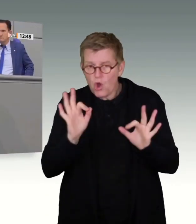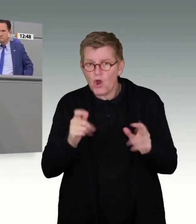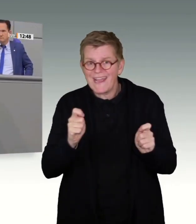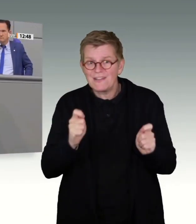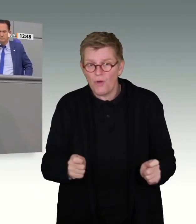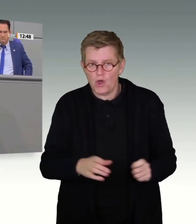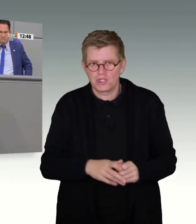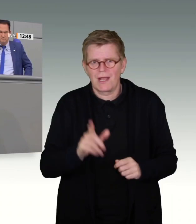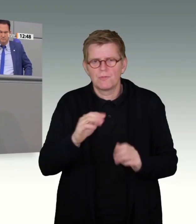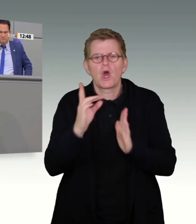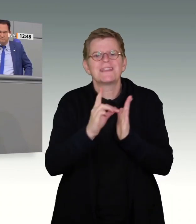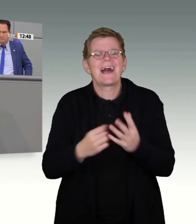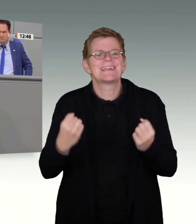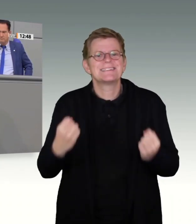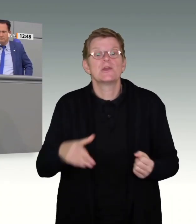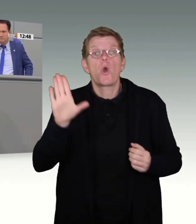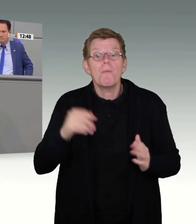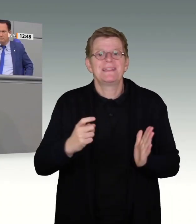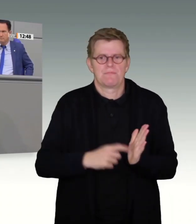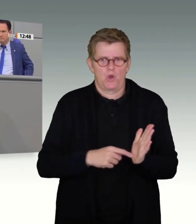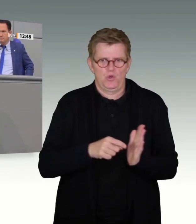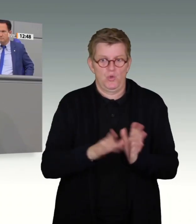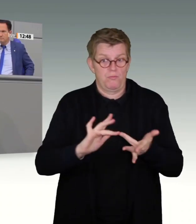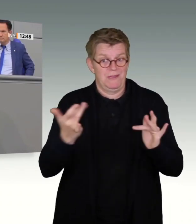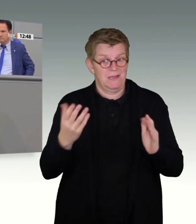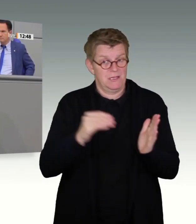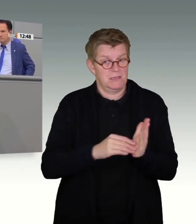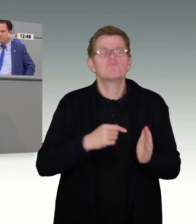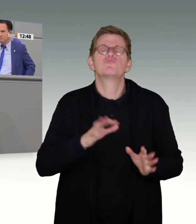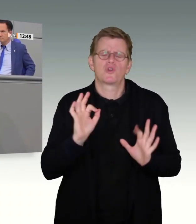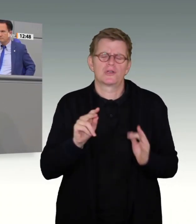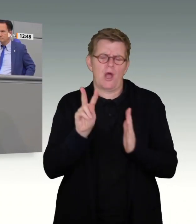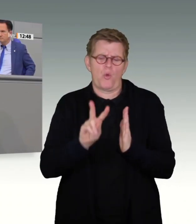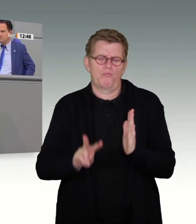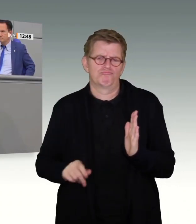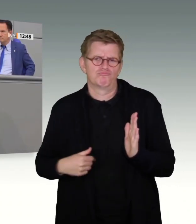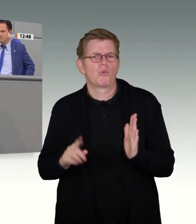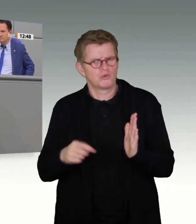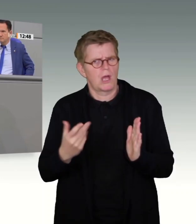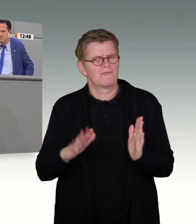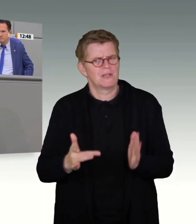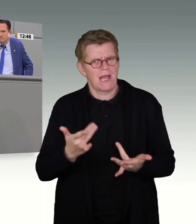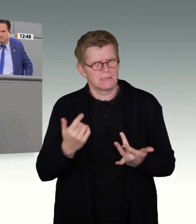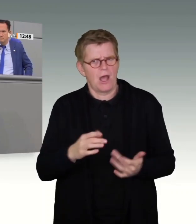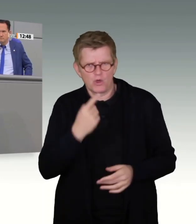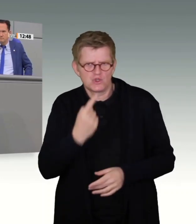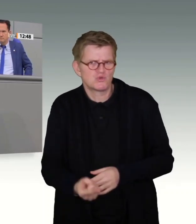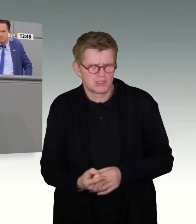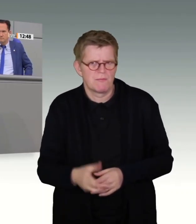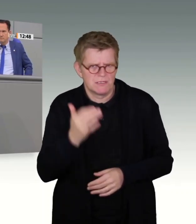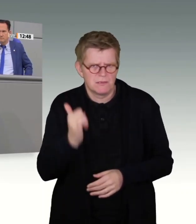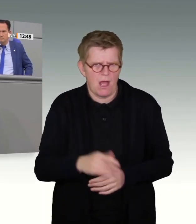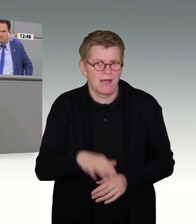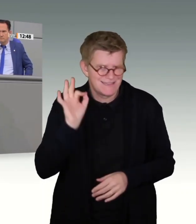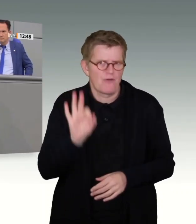anlassbezogene Datensicherung im Internet vorliegt, werden wir uns das genau ansehen, und dann werden wir dem möglicherweise auch zustimmen. So wie die